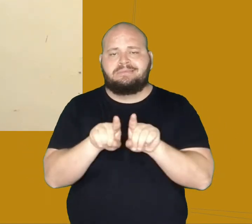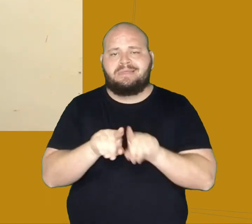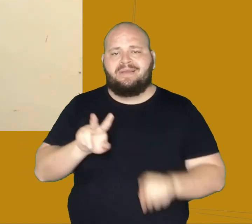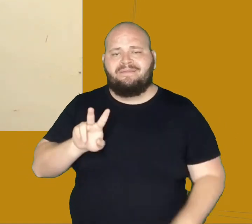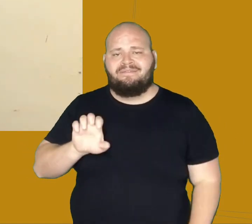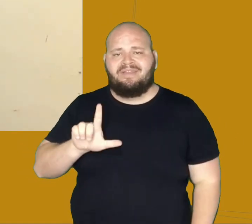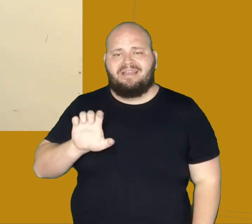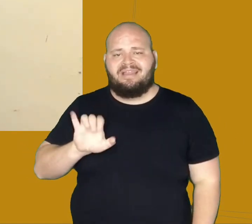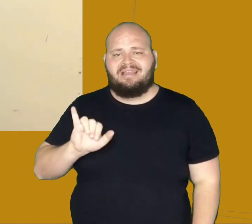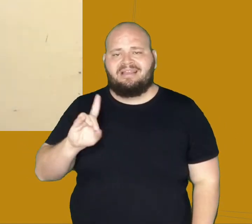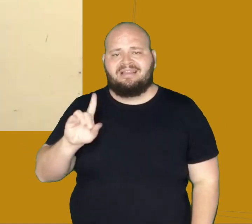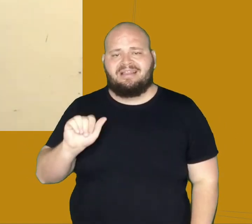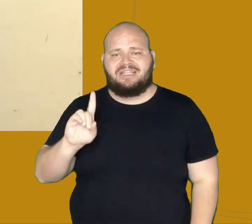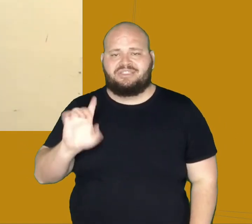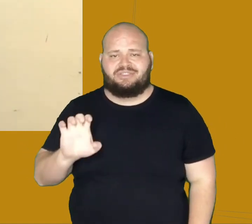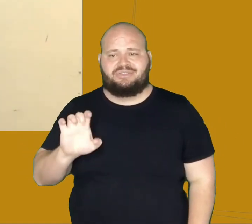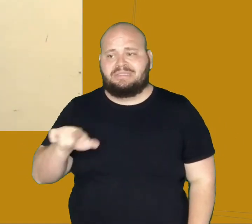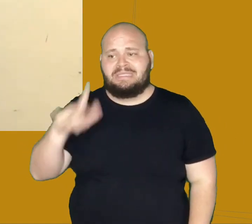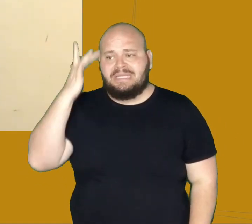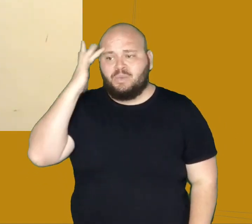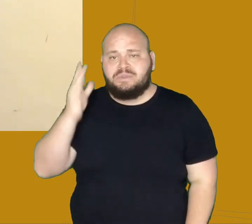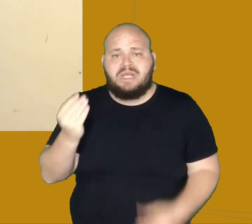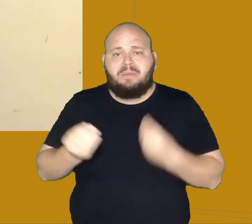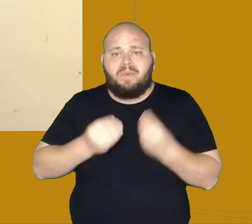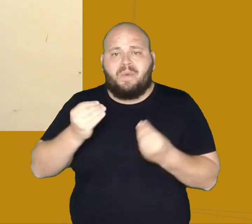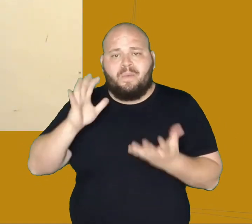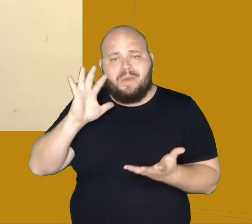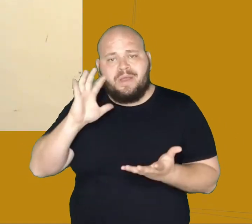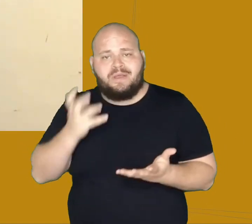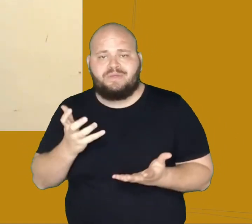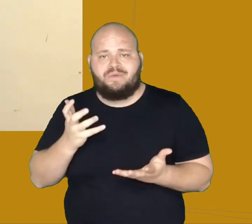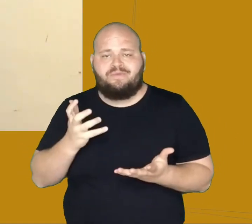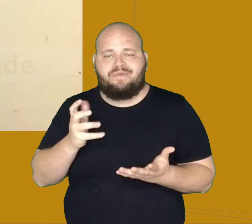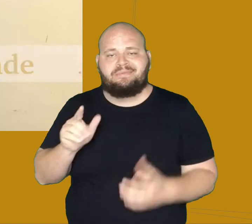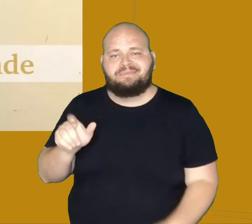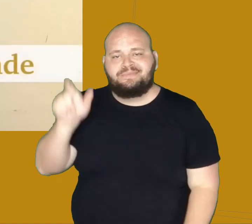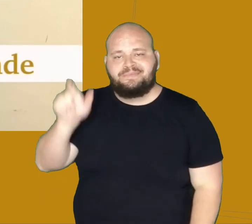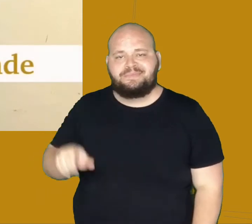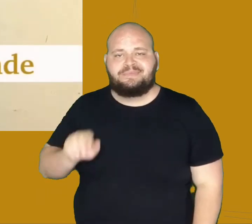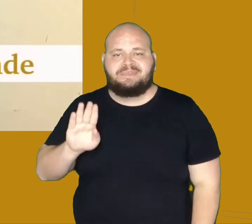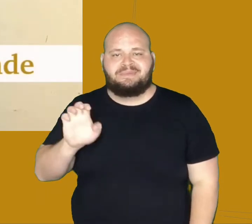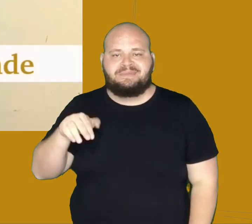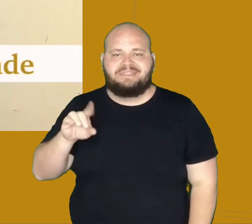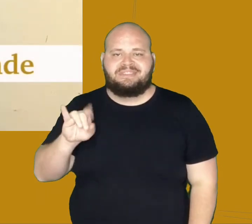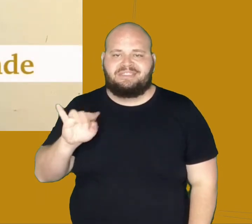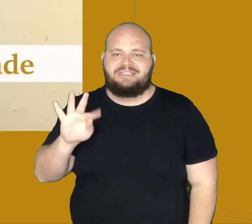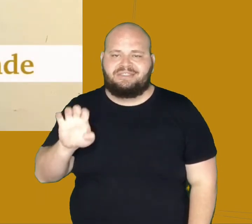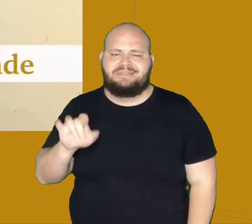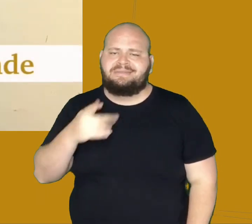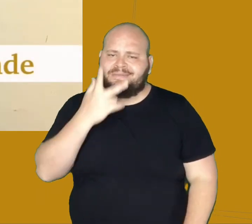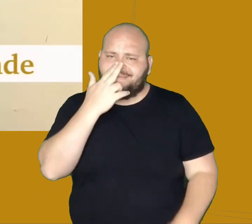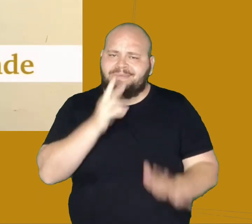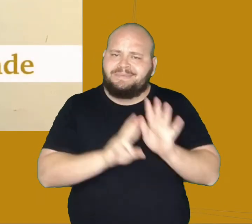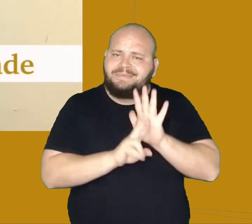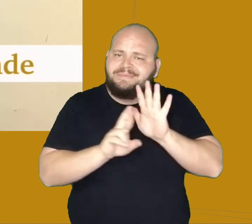conseguia se resolver sobre o que fazer. Assim, na Dona Benedita, ela é a representação da veleidade, com seu comportamento